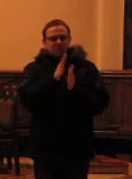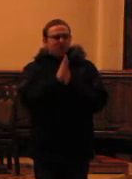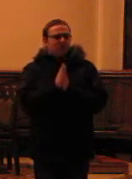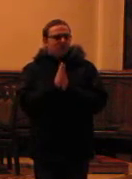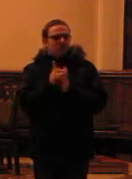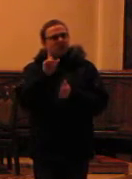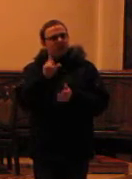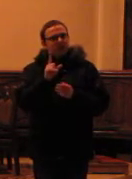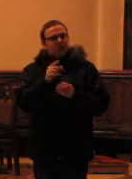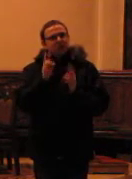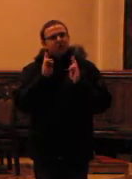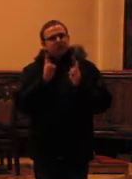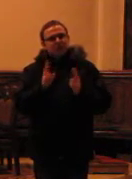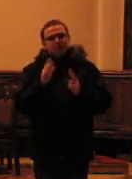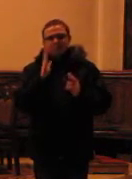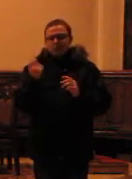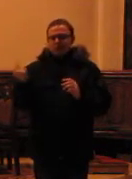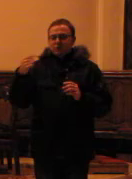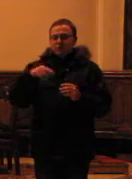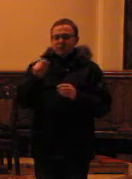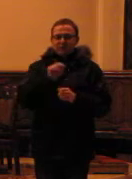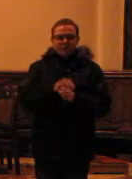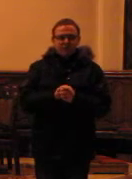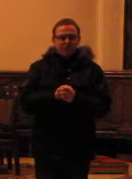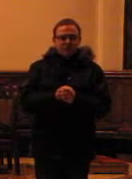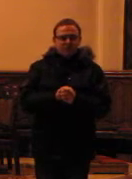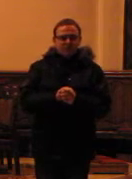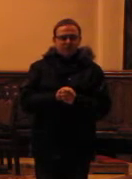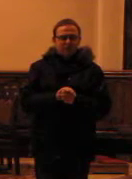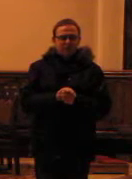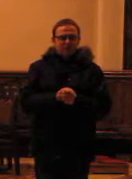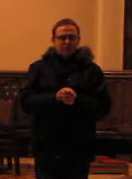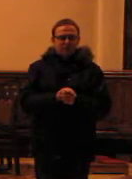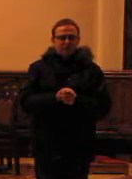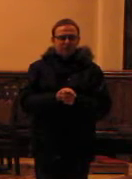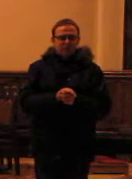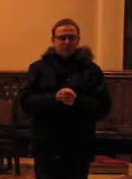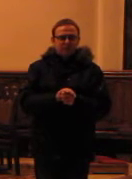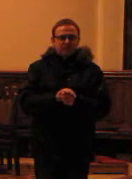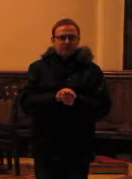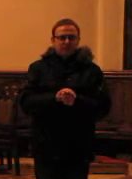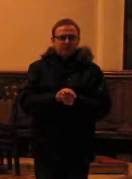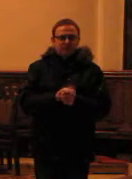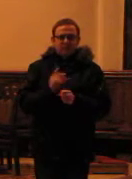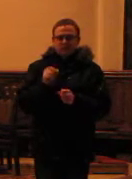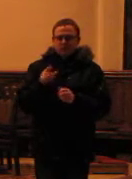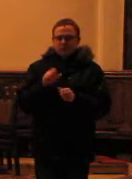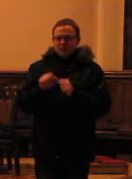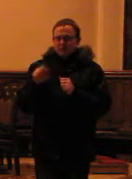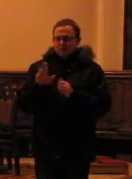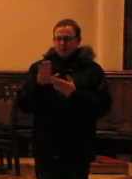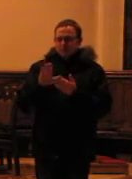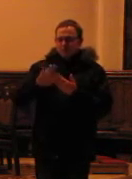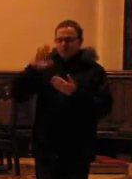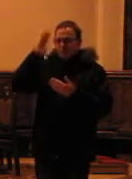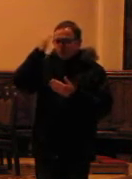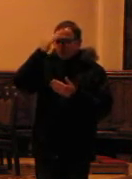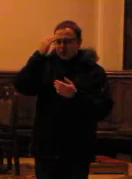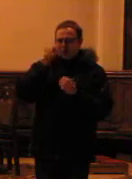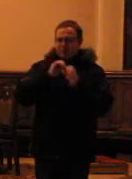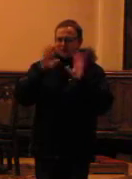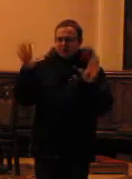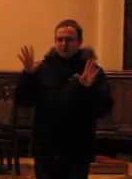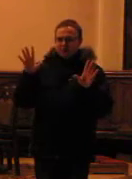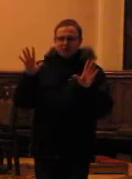Ale rzeczywiście, bo dobrze rządzę decyzję, kochani, Ale tylko tylko jest jakieś i uzaznanie. Jest jakaś jasność.